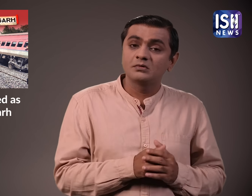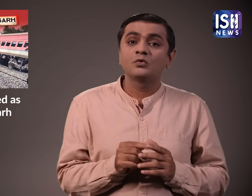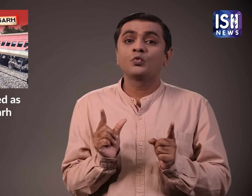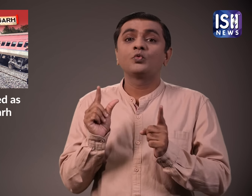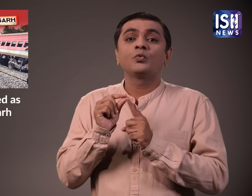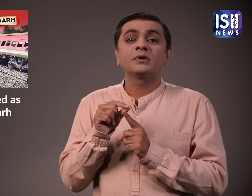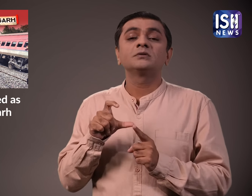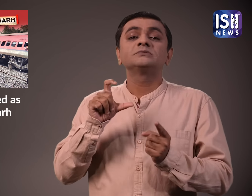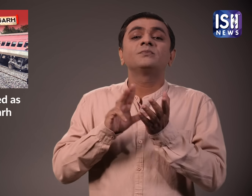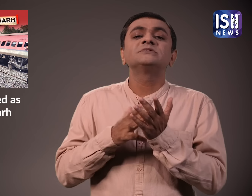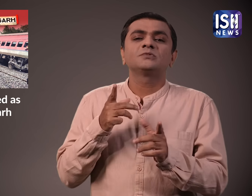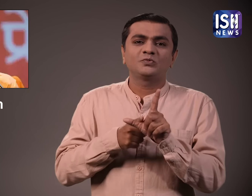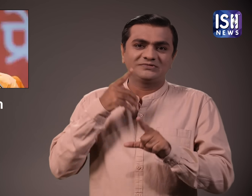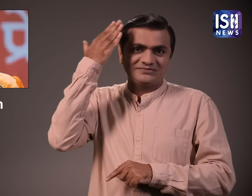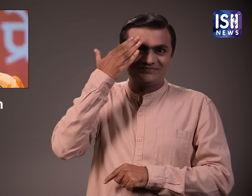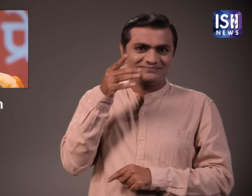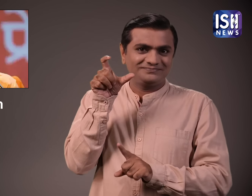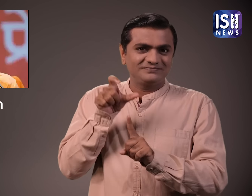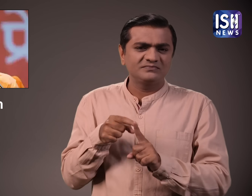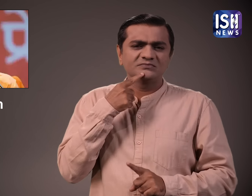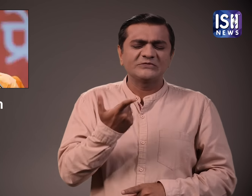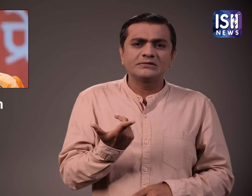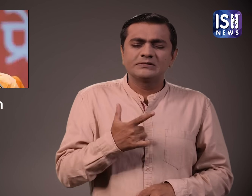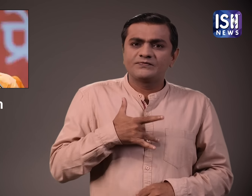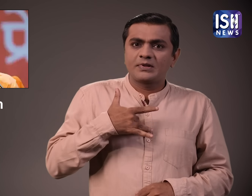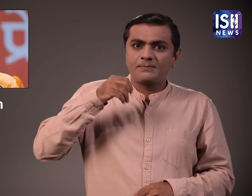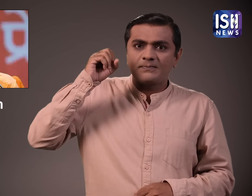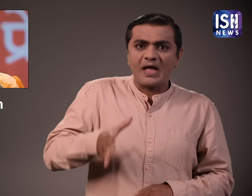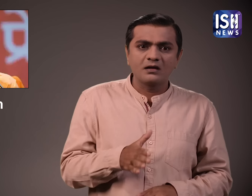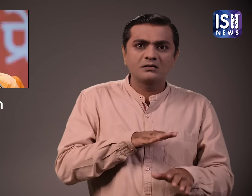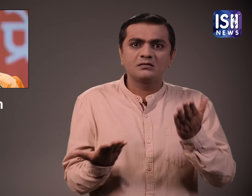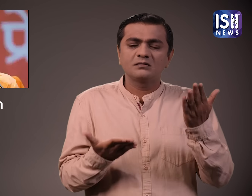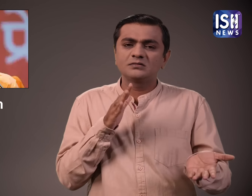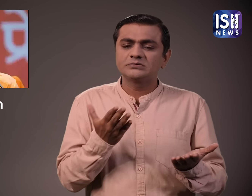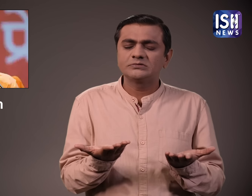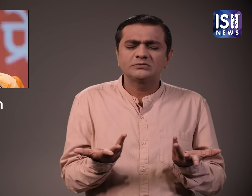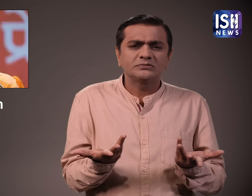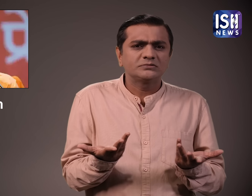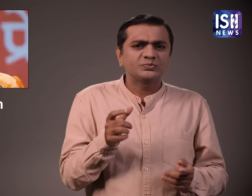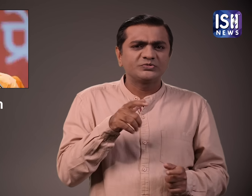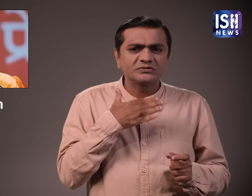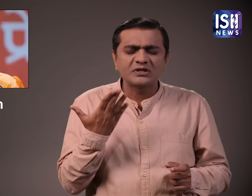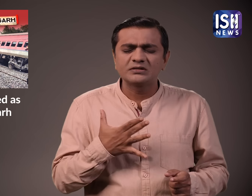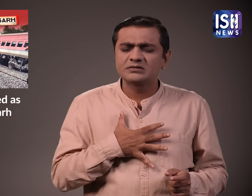ट्रेन के पट्री से उतरने और याद्रियों की मौत पर UP के मुख्यमंद्री योगी अधित्यनात में दुख जताया